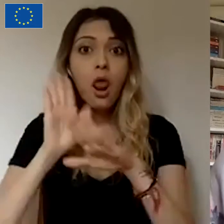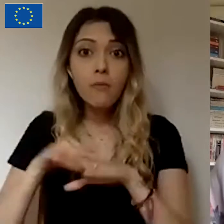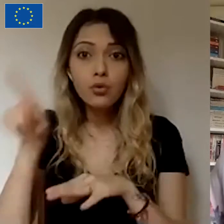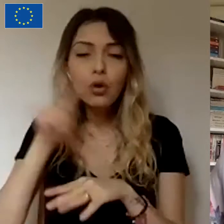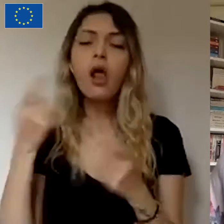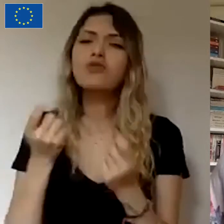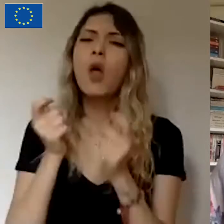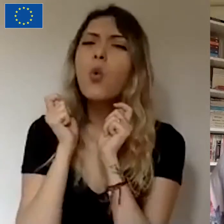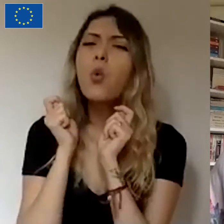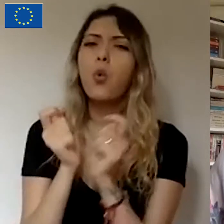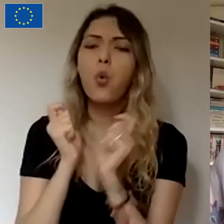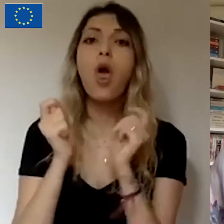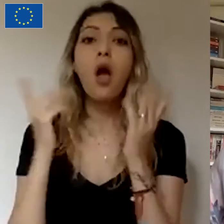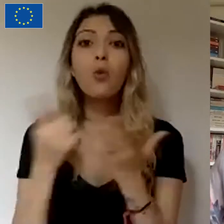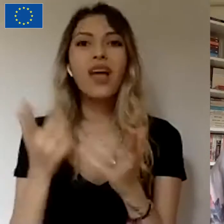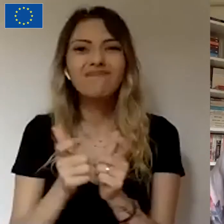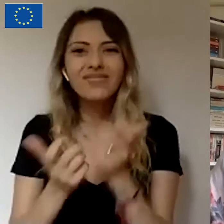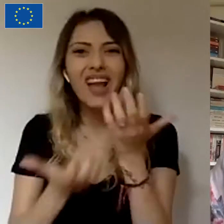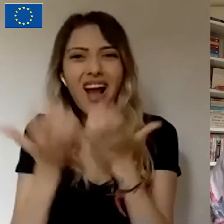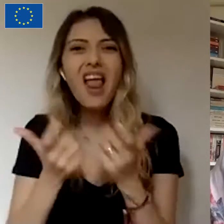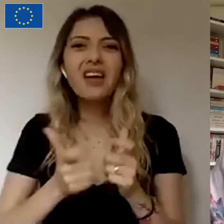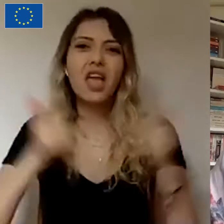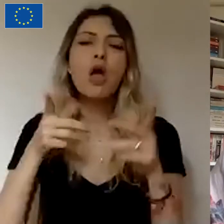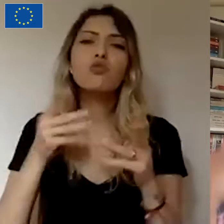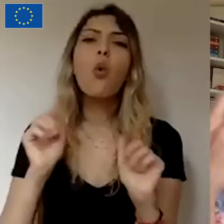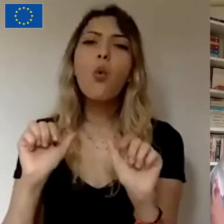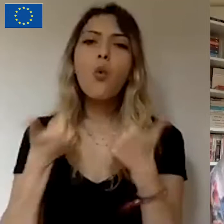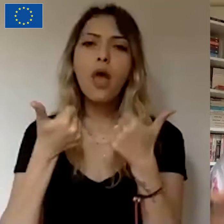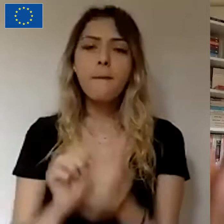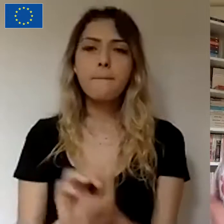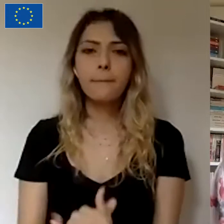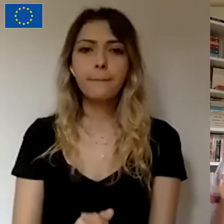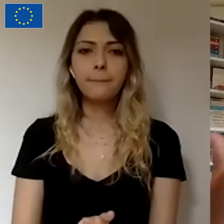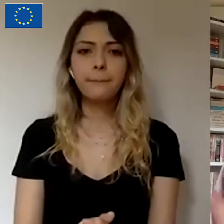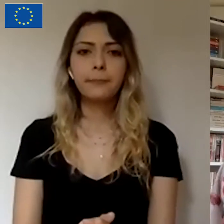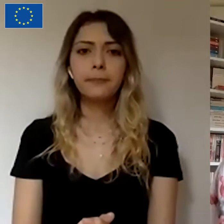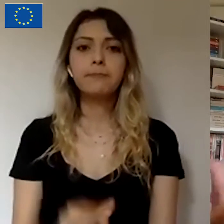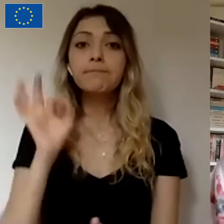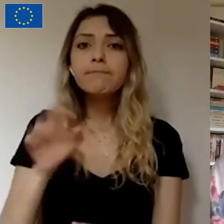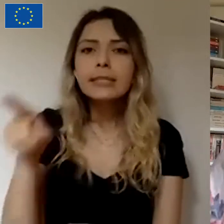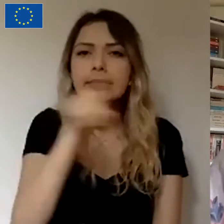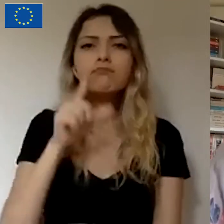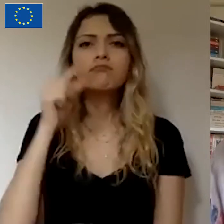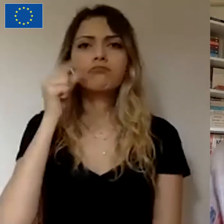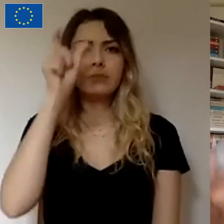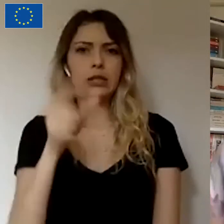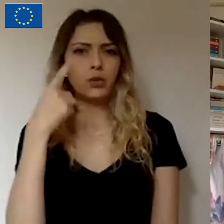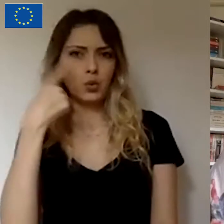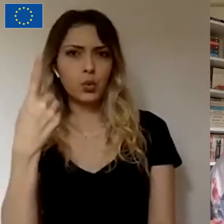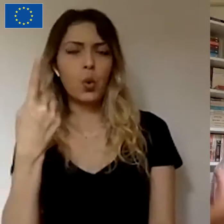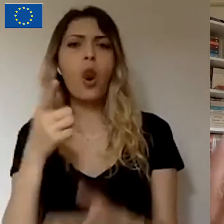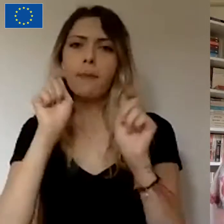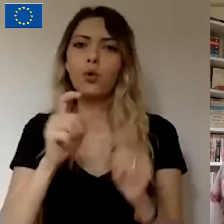oldukça kritik bir yerde duruyor. Şimdi siz birey bazlı şu ana kadar yaklaşık 900